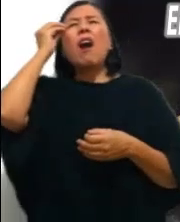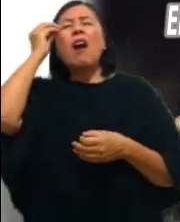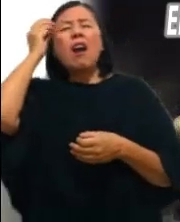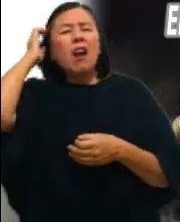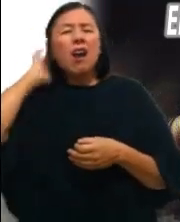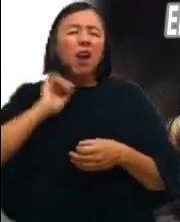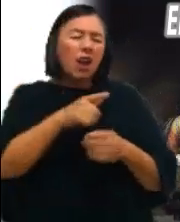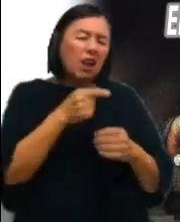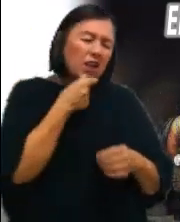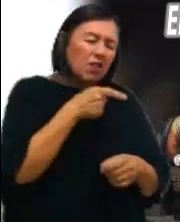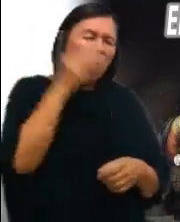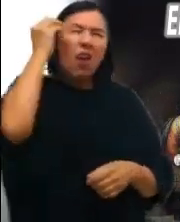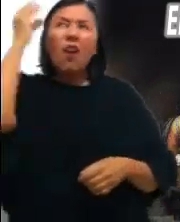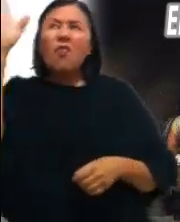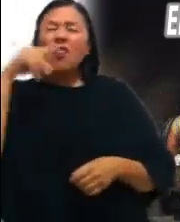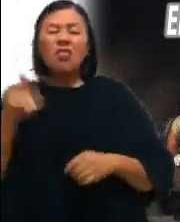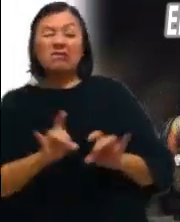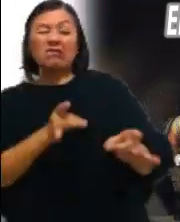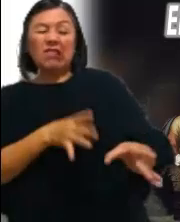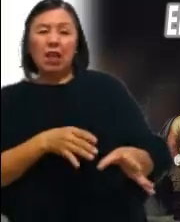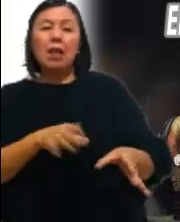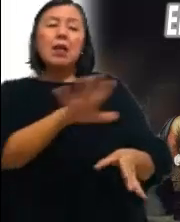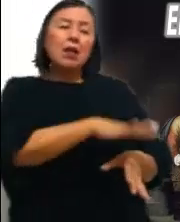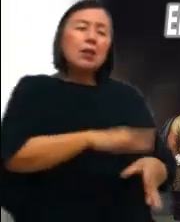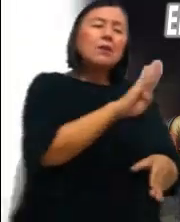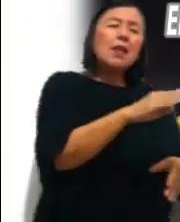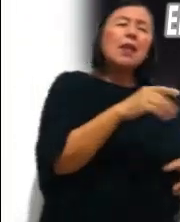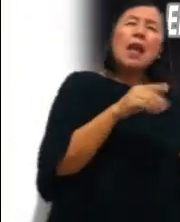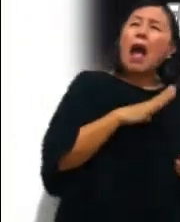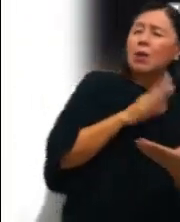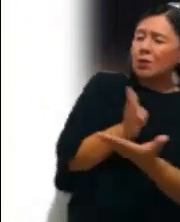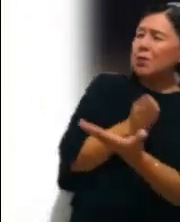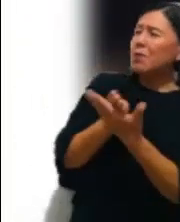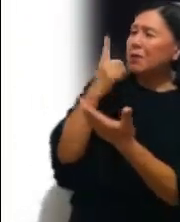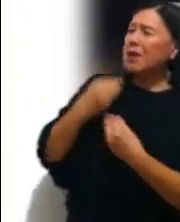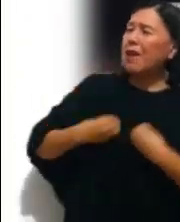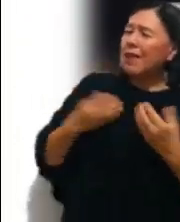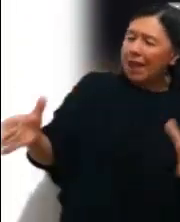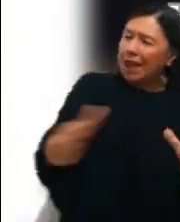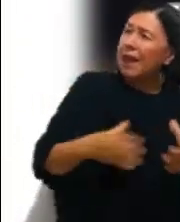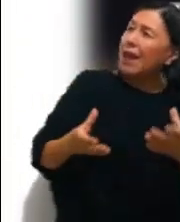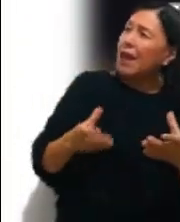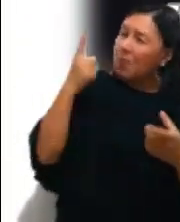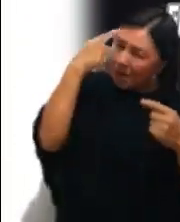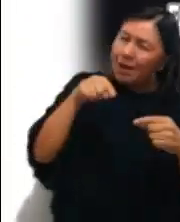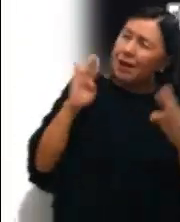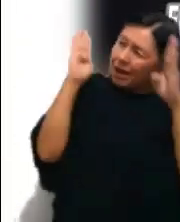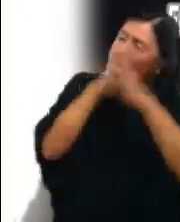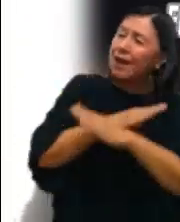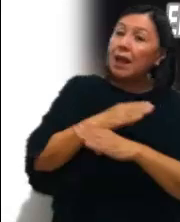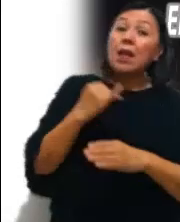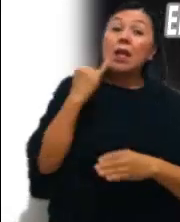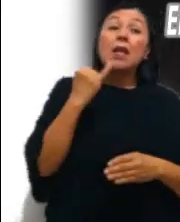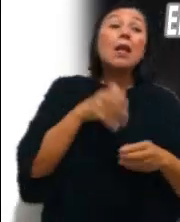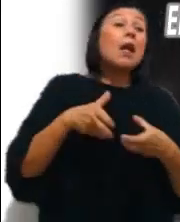Queda el Belén con su propuesta de vida, su ofrecimiento de reconciliación y el único camino que nos